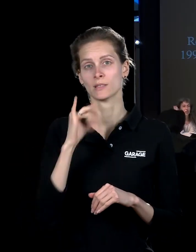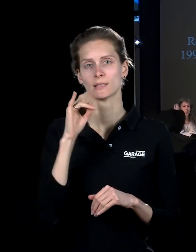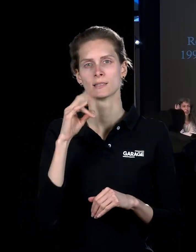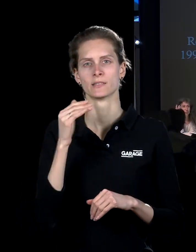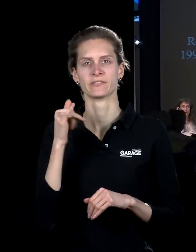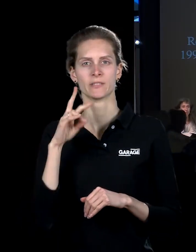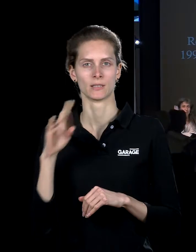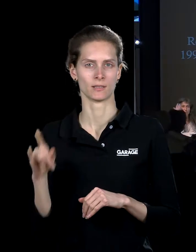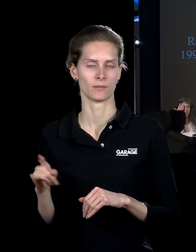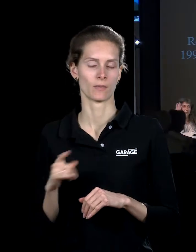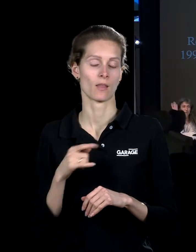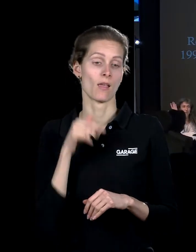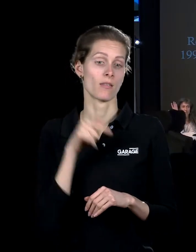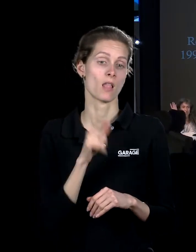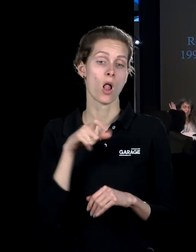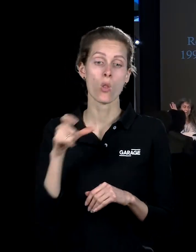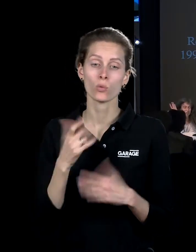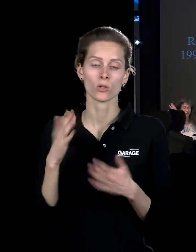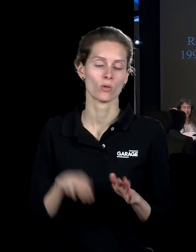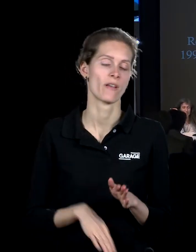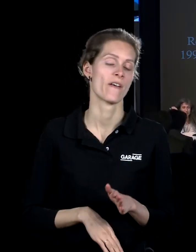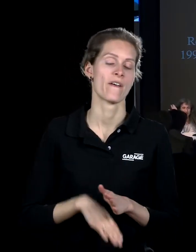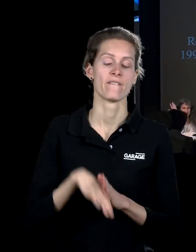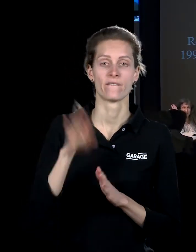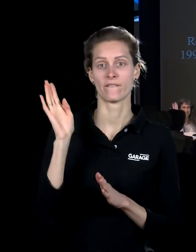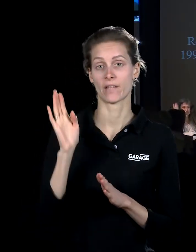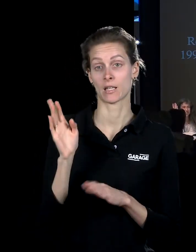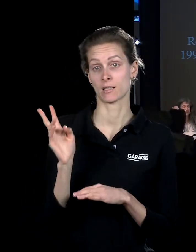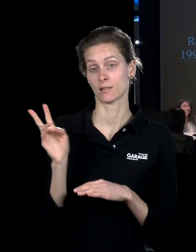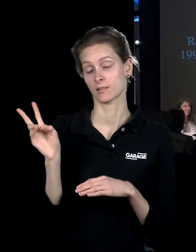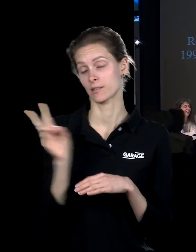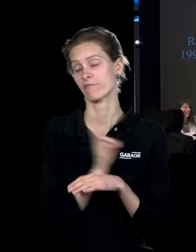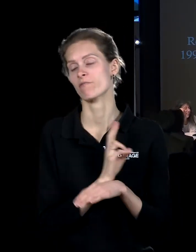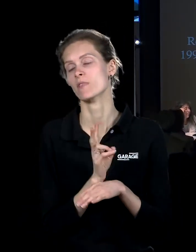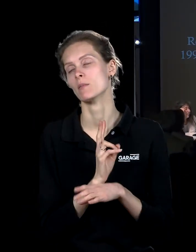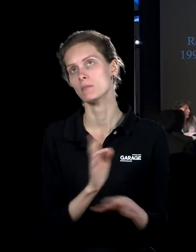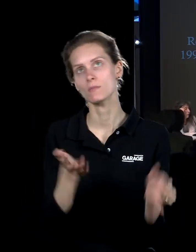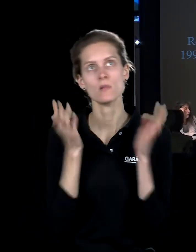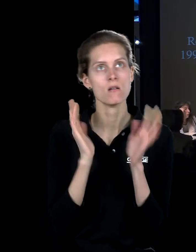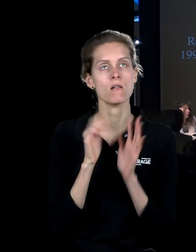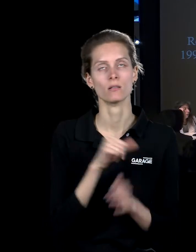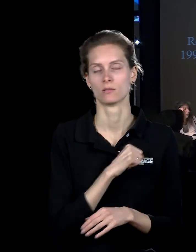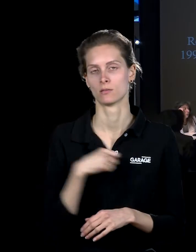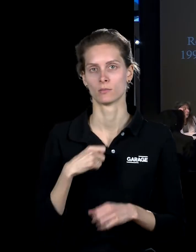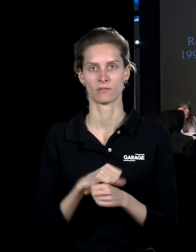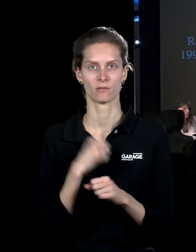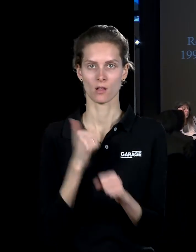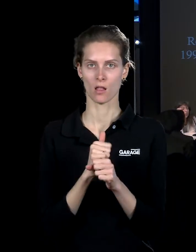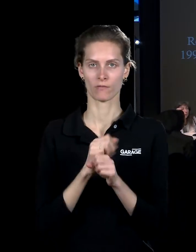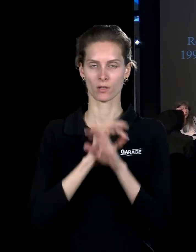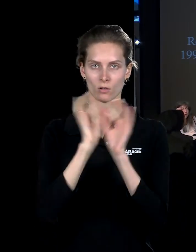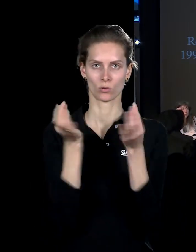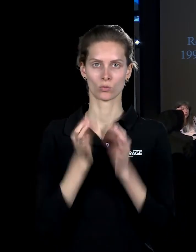поколение людей, которые абсолютно выросли, для которых кино было одним из важнейших из искусств, и для которых кино было одним из